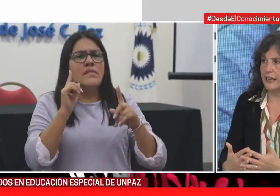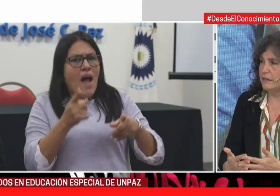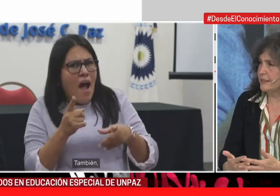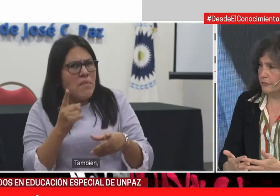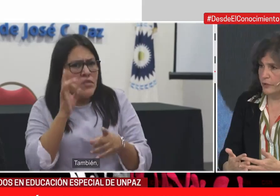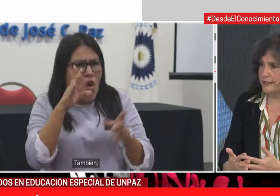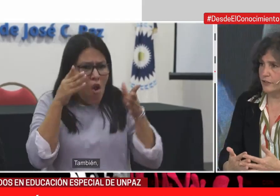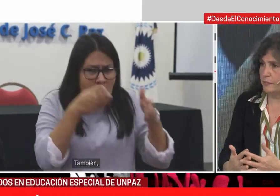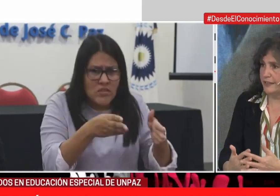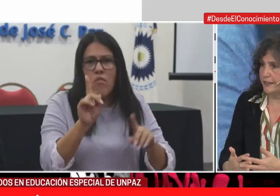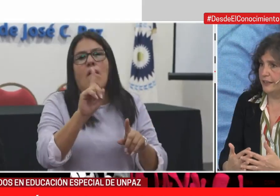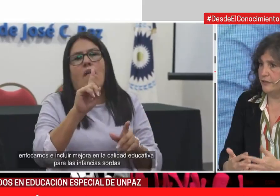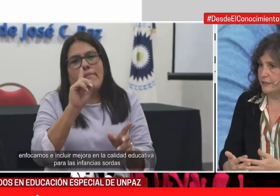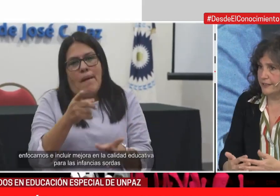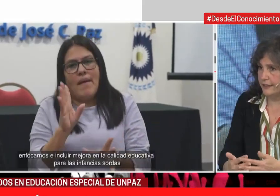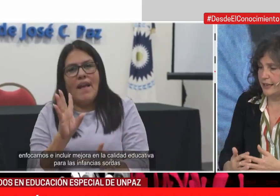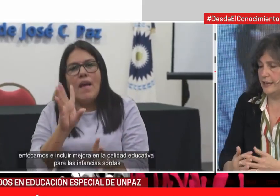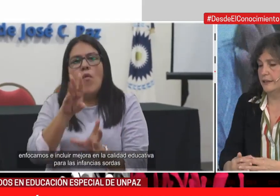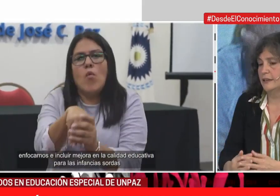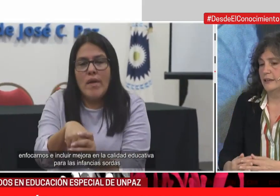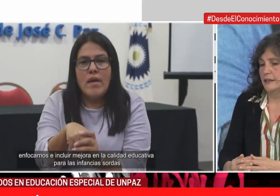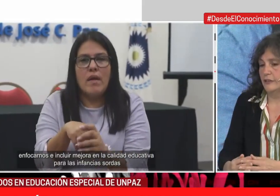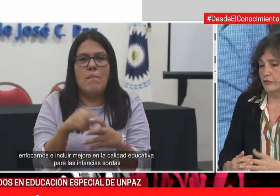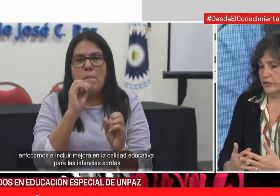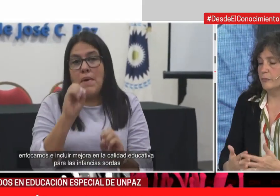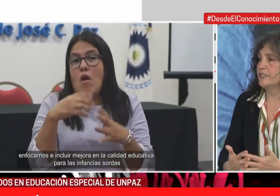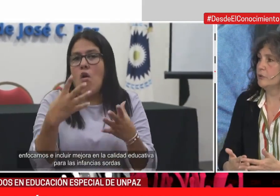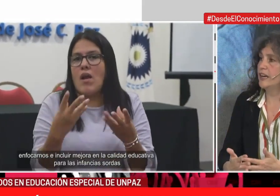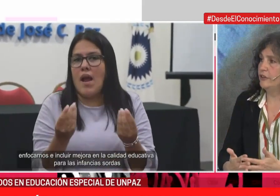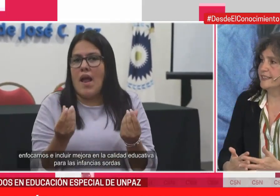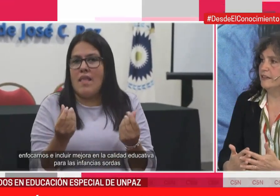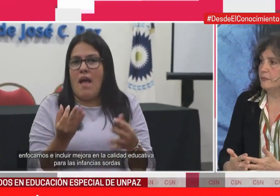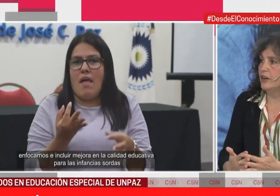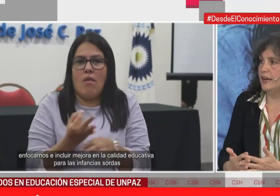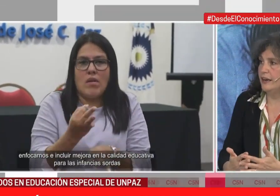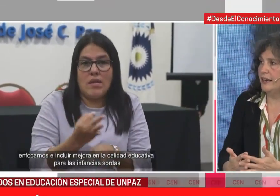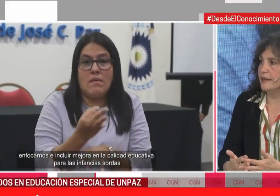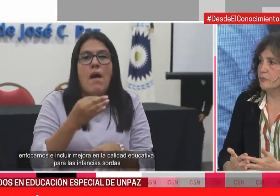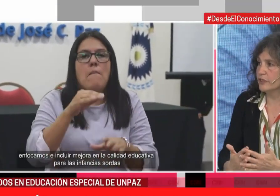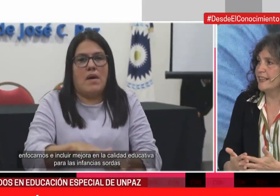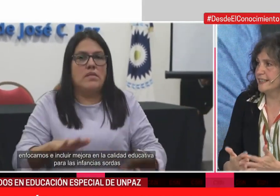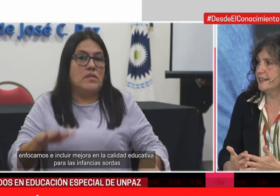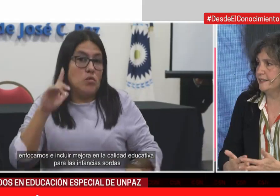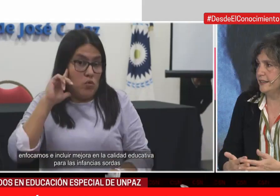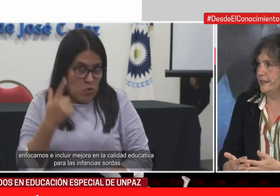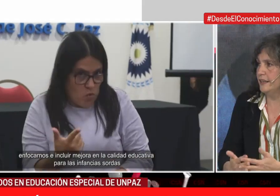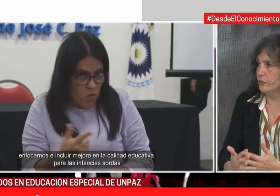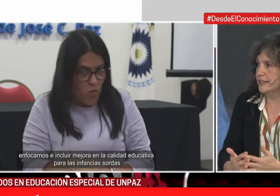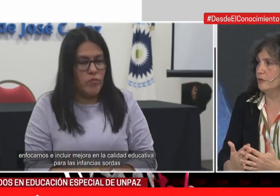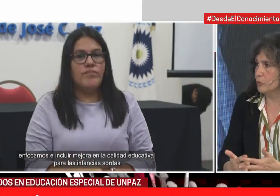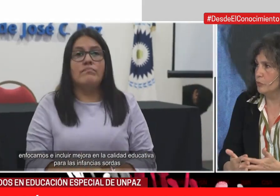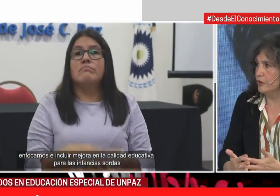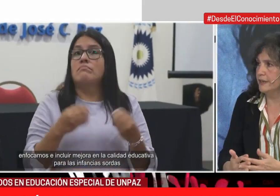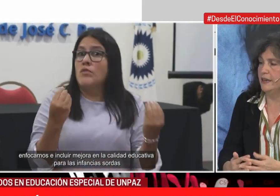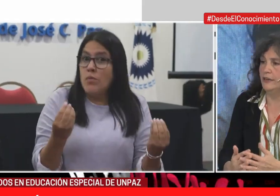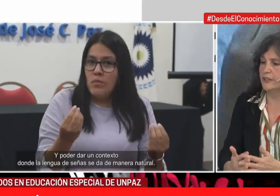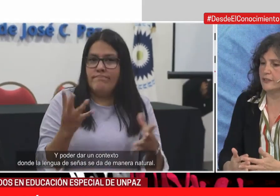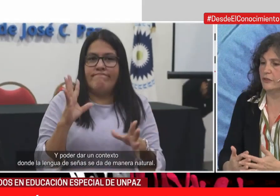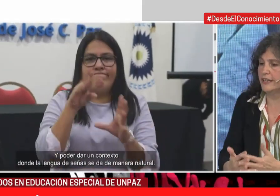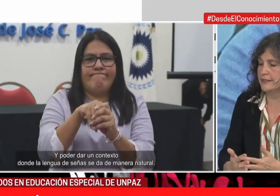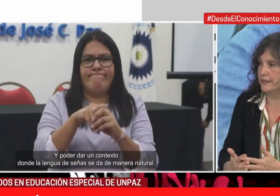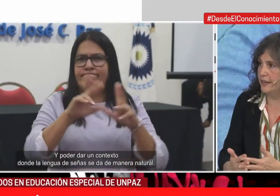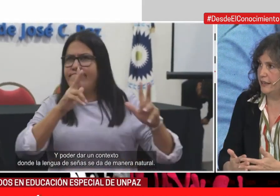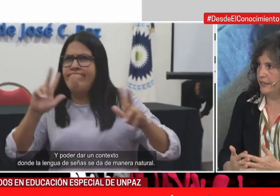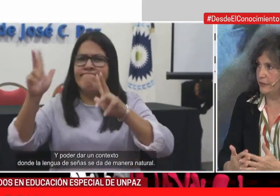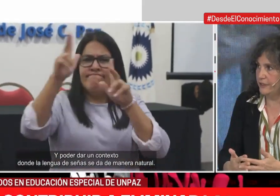notables esfuerzos para estar en la universidad. Nosotros somos educadores, sabemos la importancia que tiene la educación pública, la